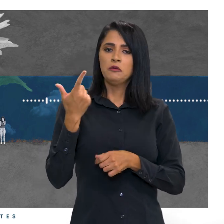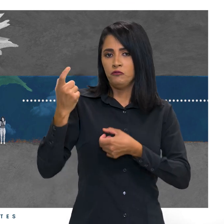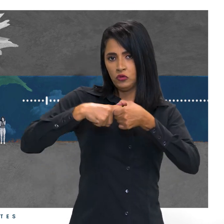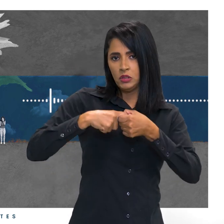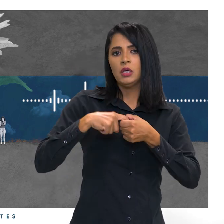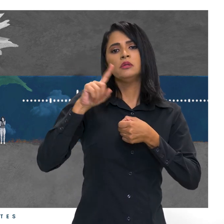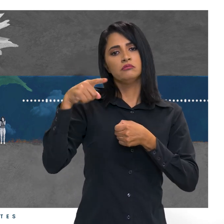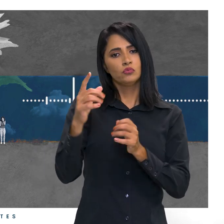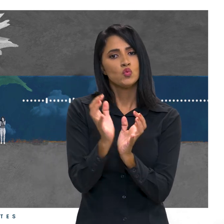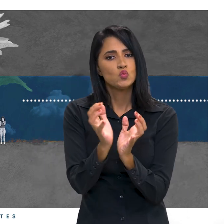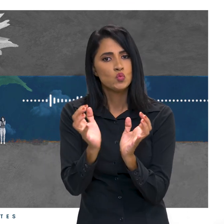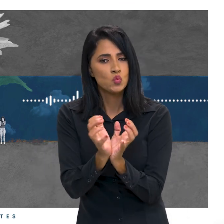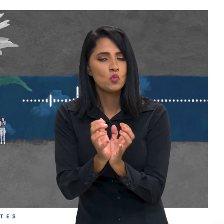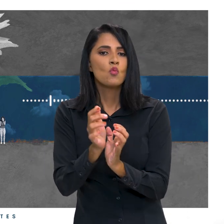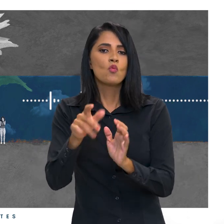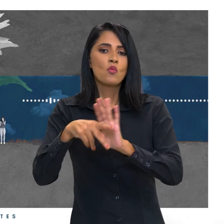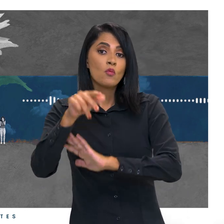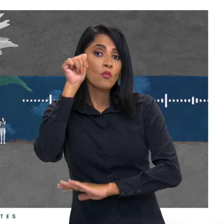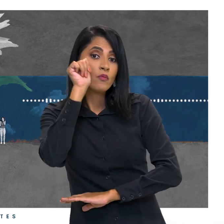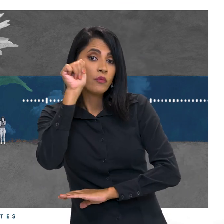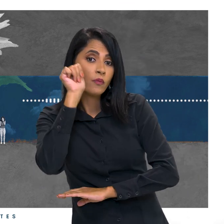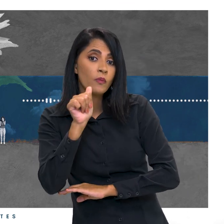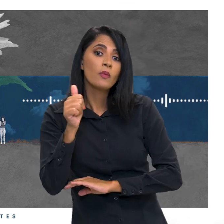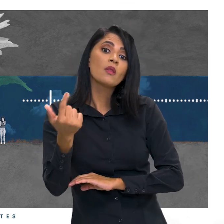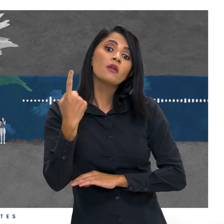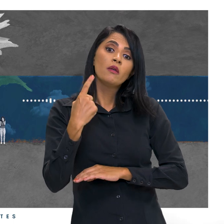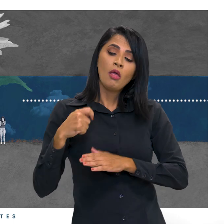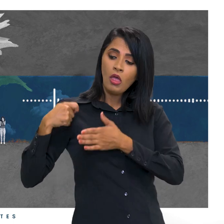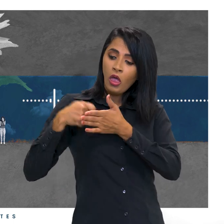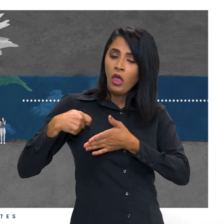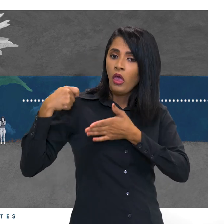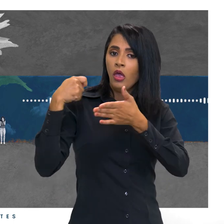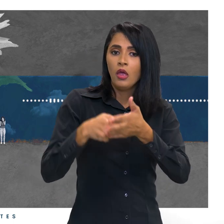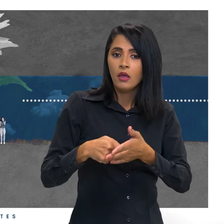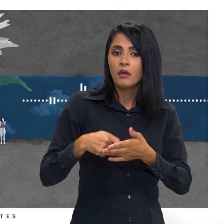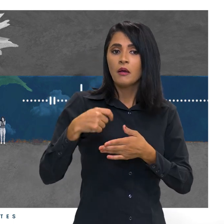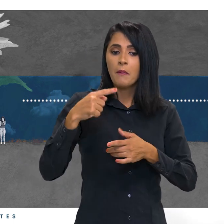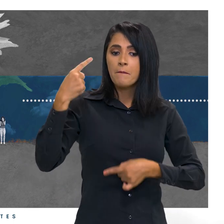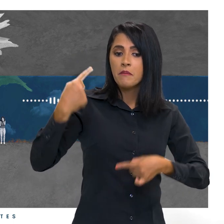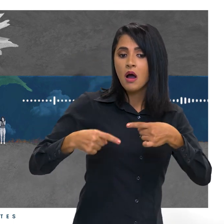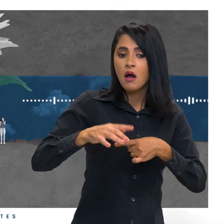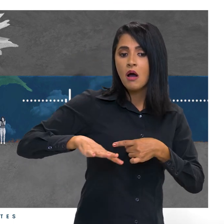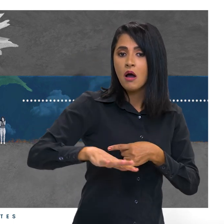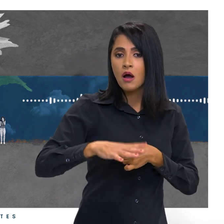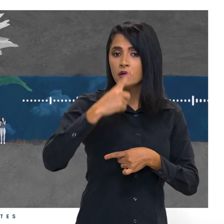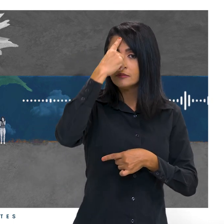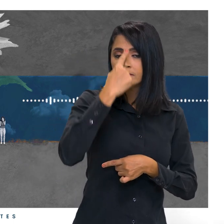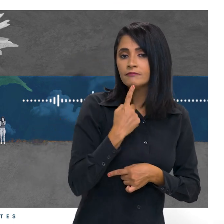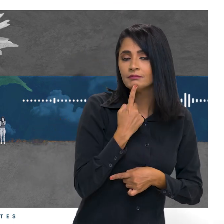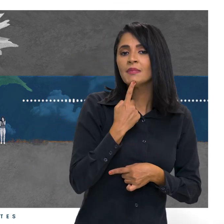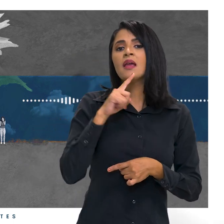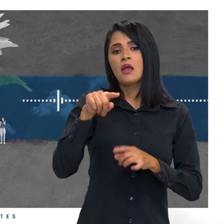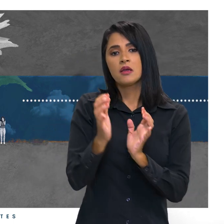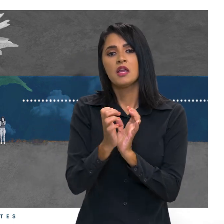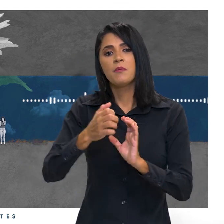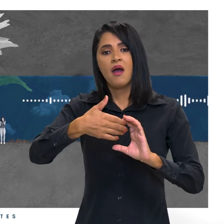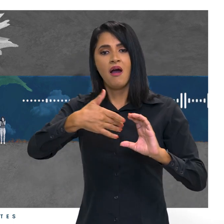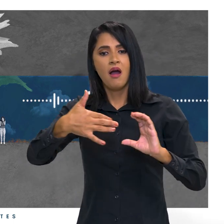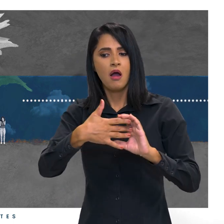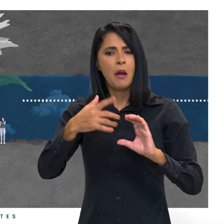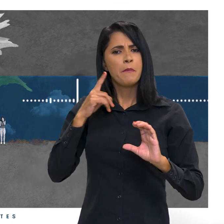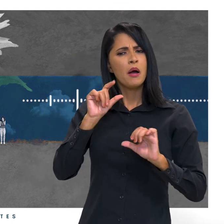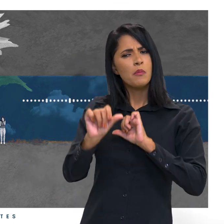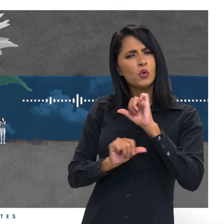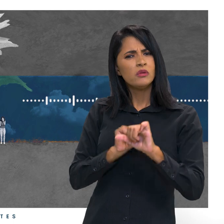grupo de mulheres que veio lutando de forma mais política, que é a Equipe Raras, para mudar um pouquinho esse